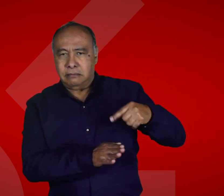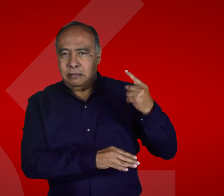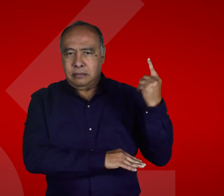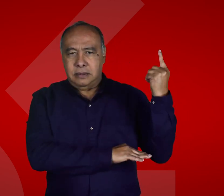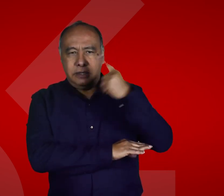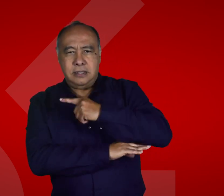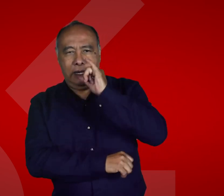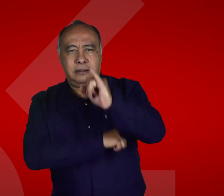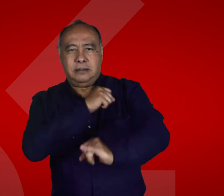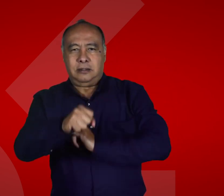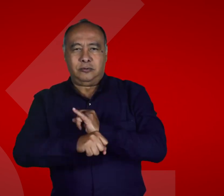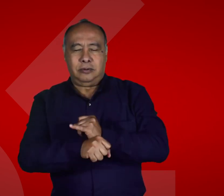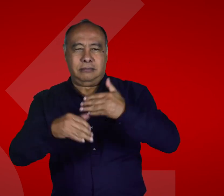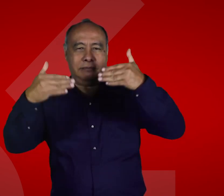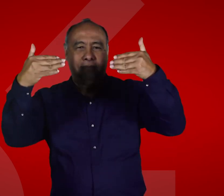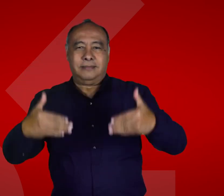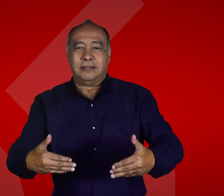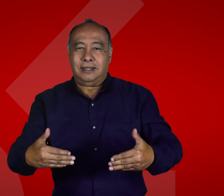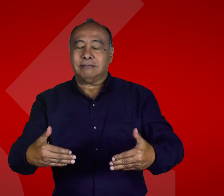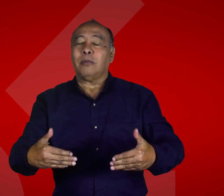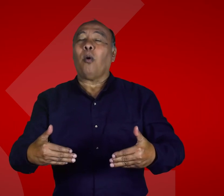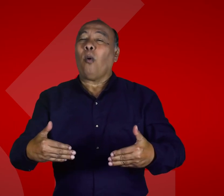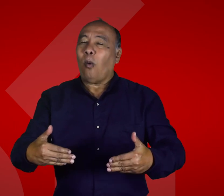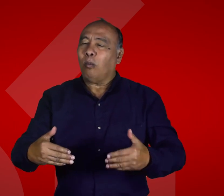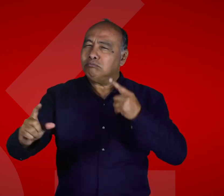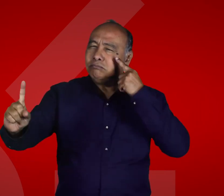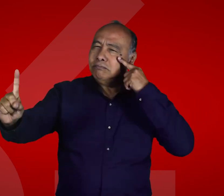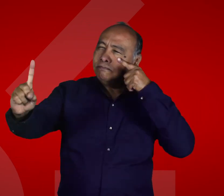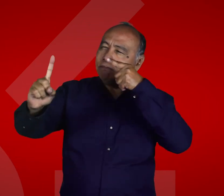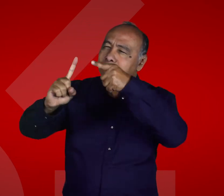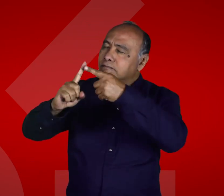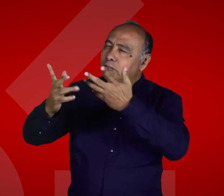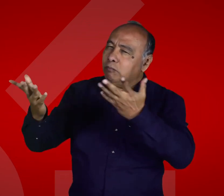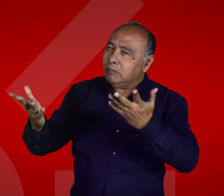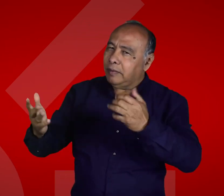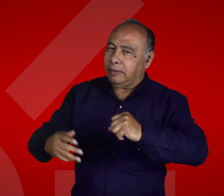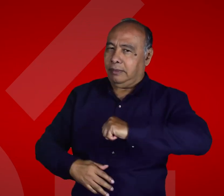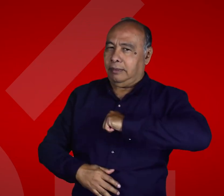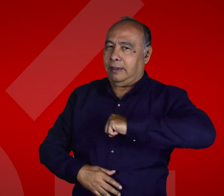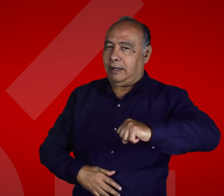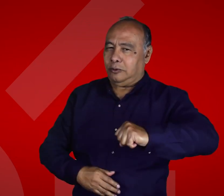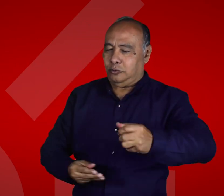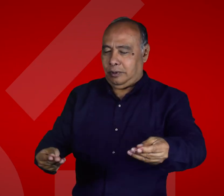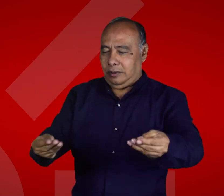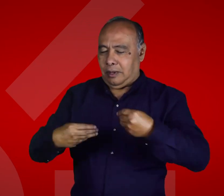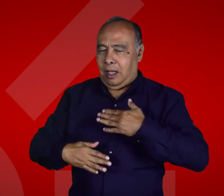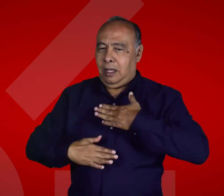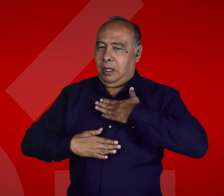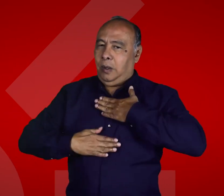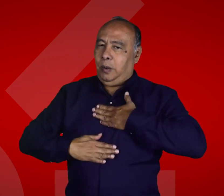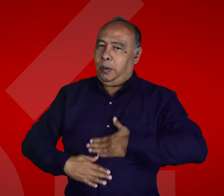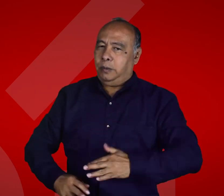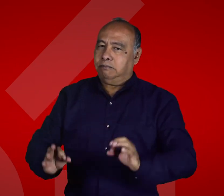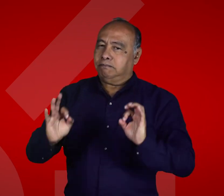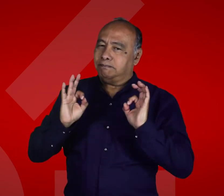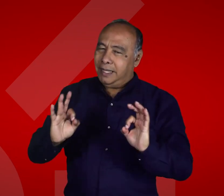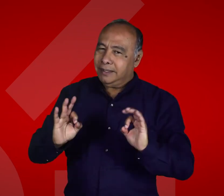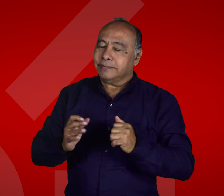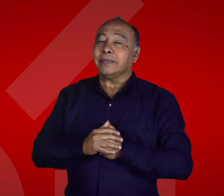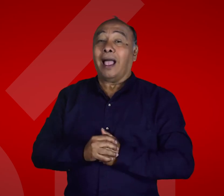Internacional de las Personas con Discapacidad. El objetivo de este día es el reconocimiento de los derechos y nuestro bienestar.